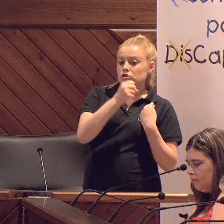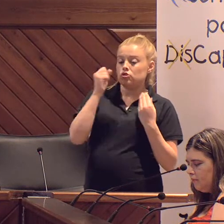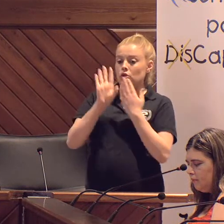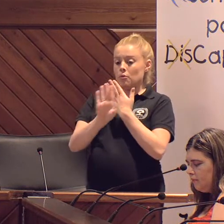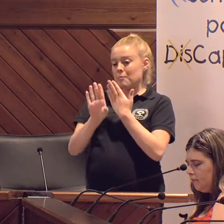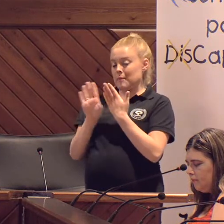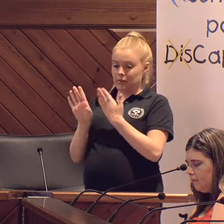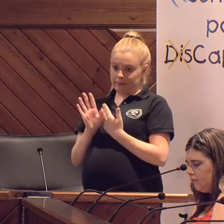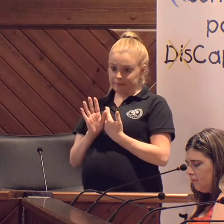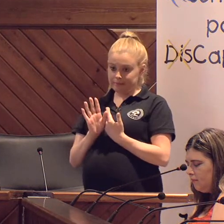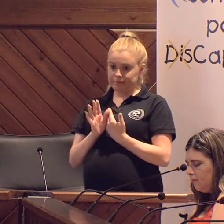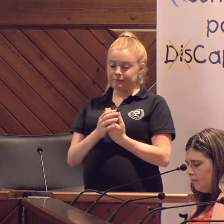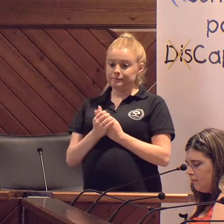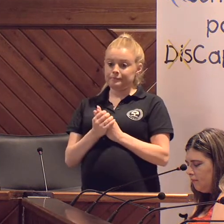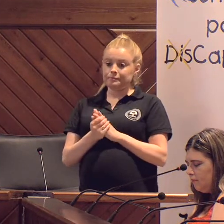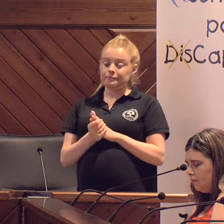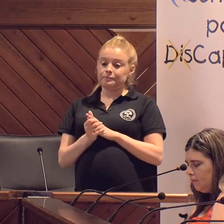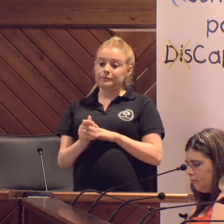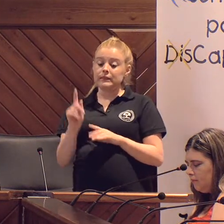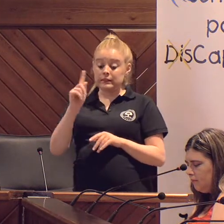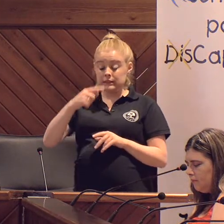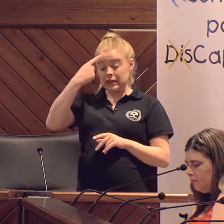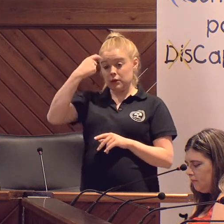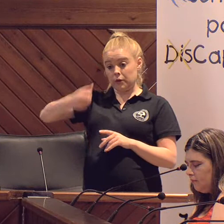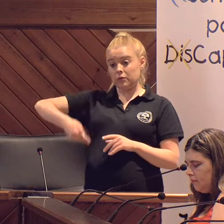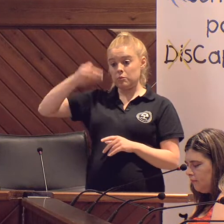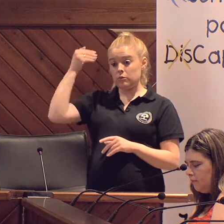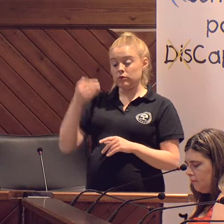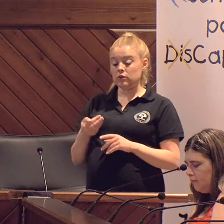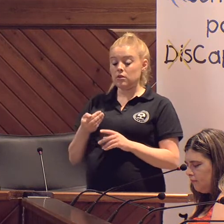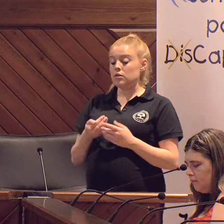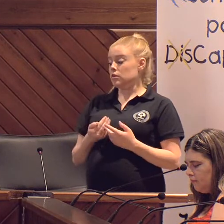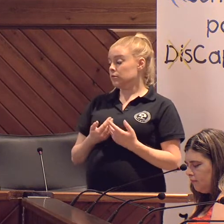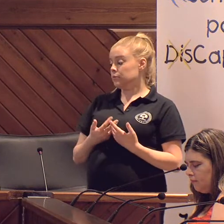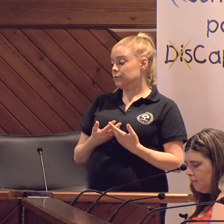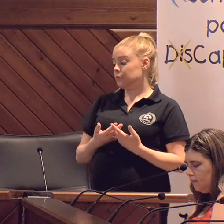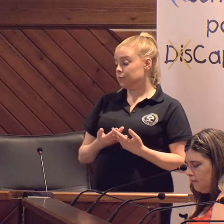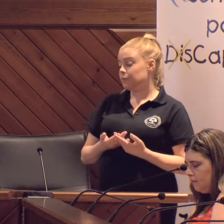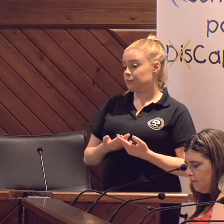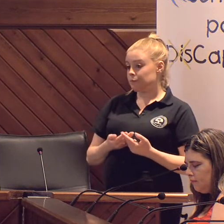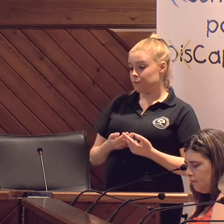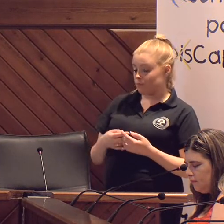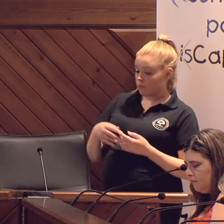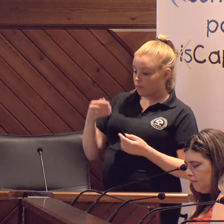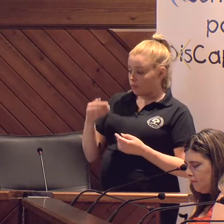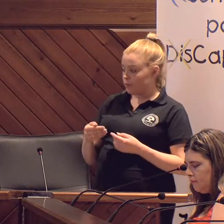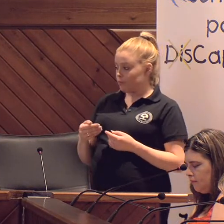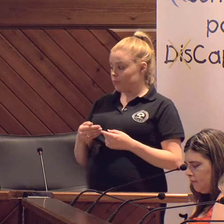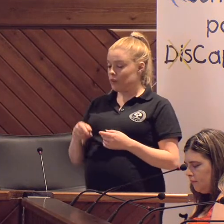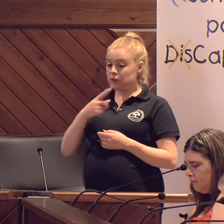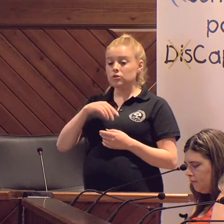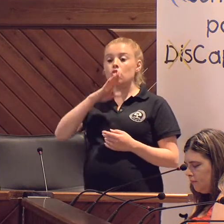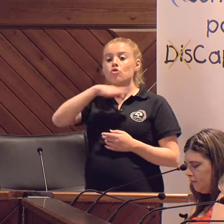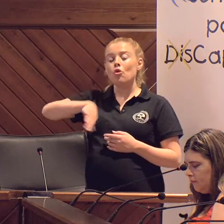vecinos y vecinas, recordando que la importancia de esto